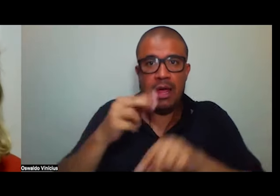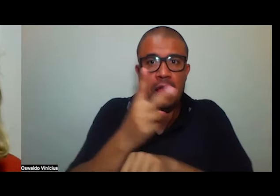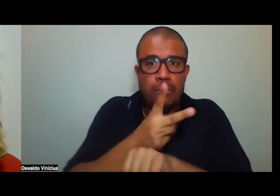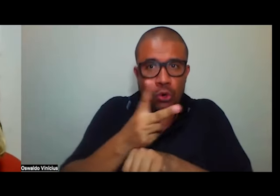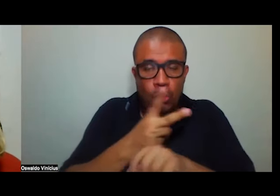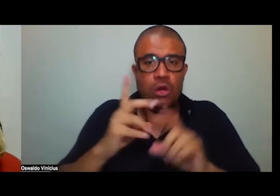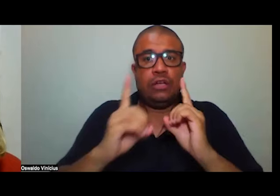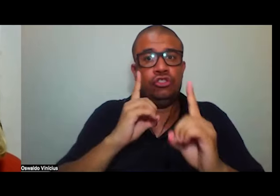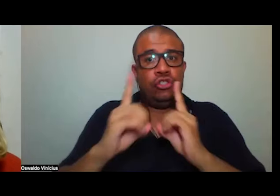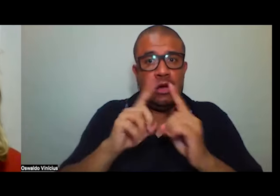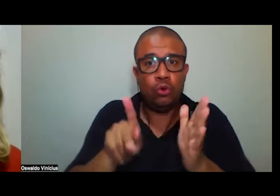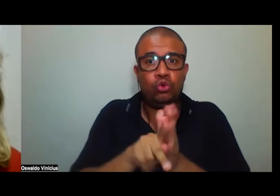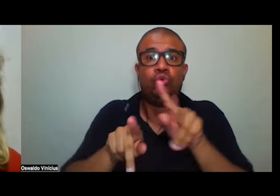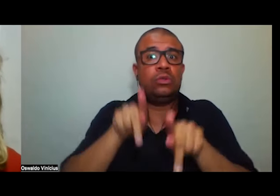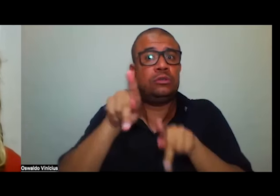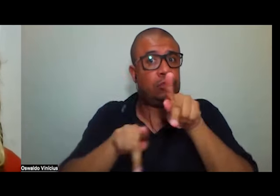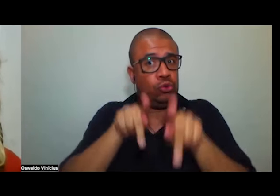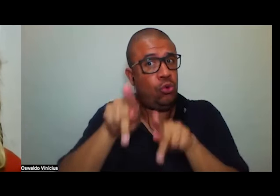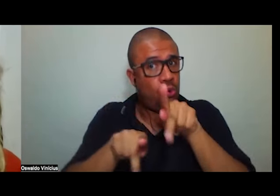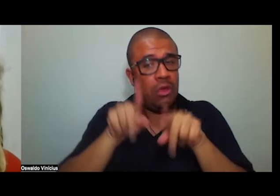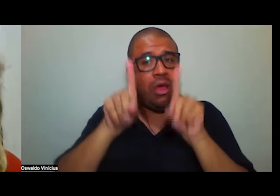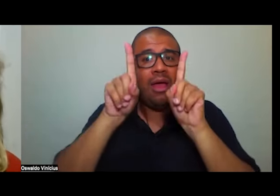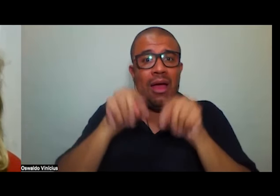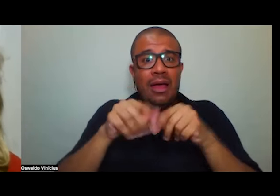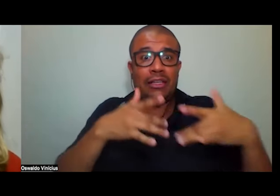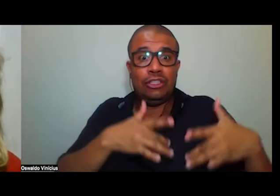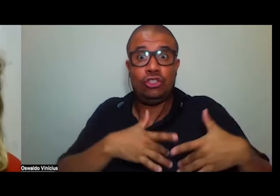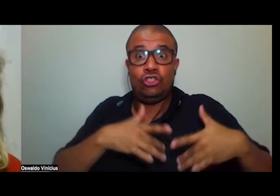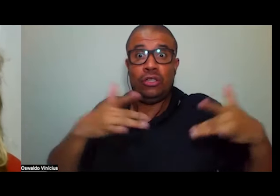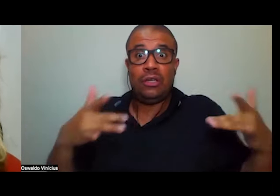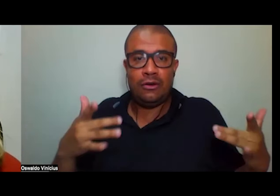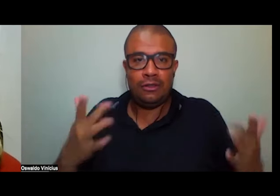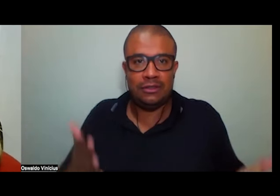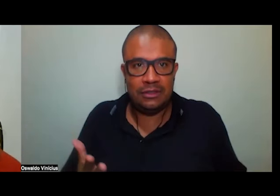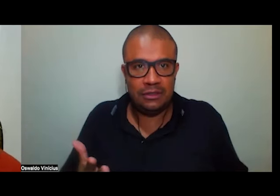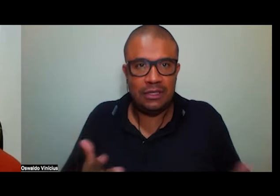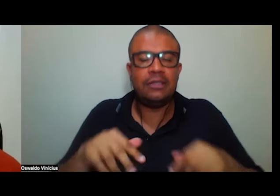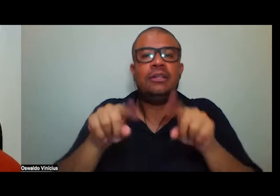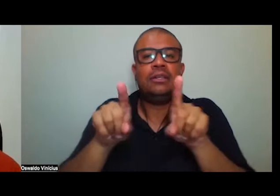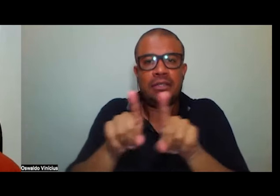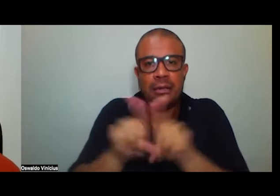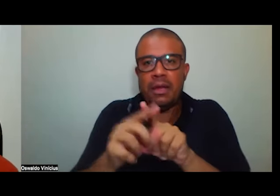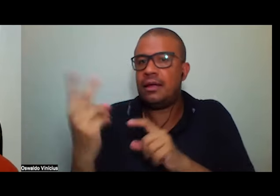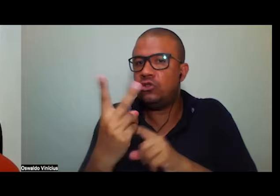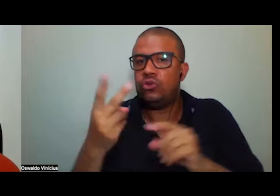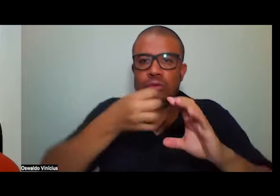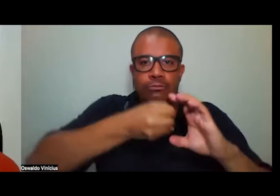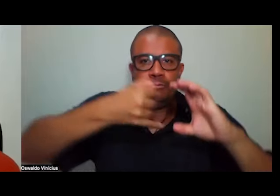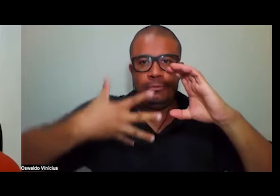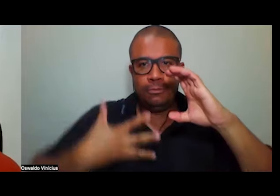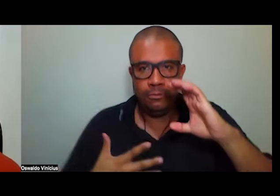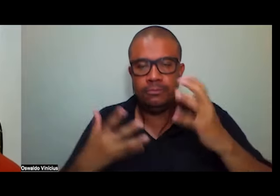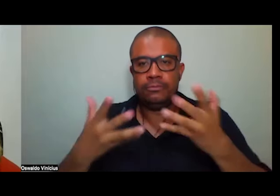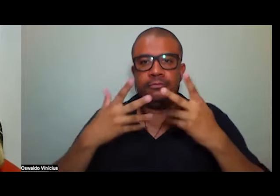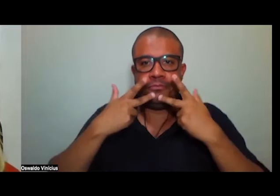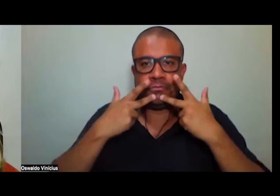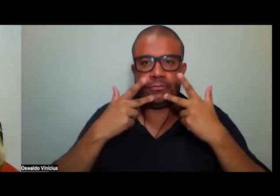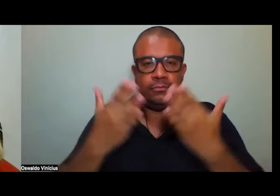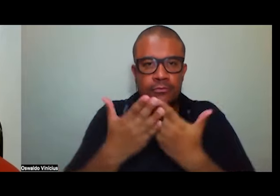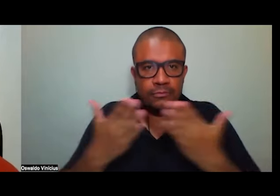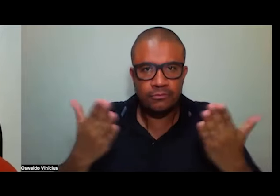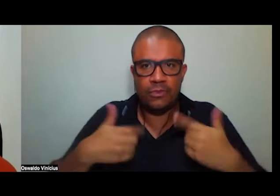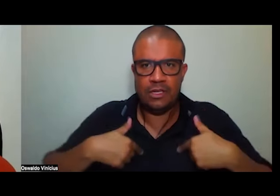com a sociedade, é procurar generosidade e é sobretudo os dois aspectos que eu quero dizer para vocês aqui que me